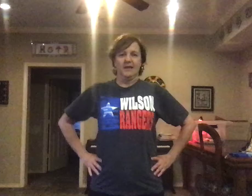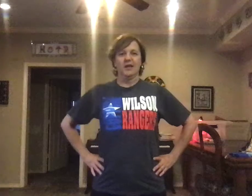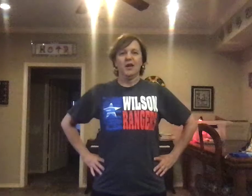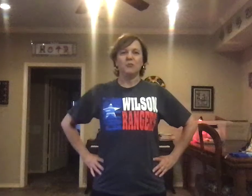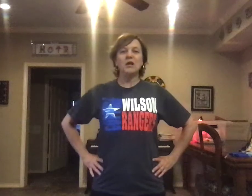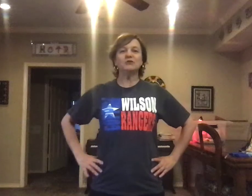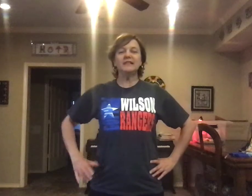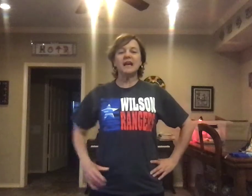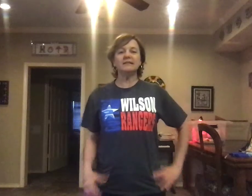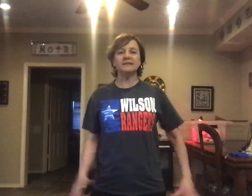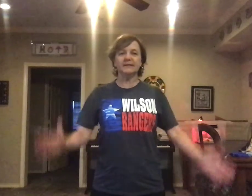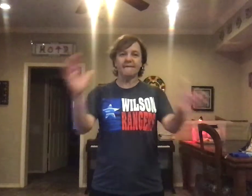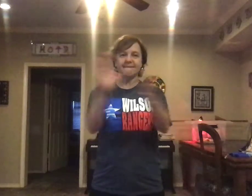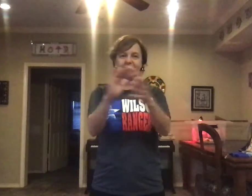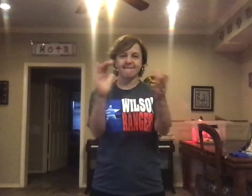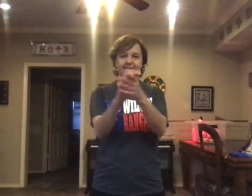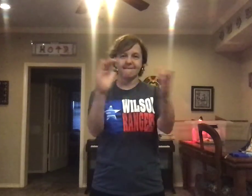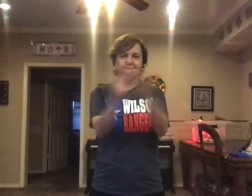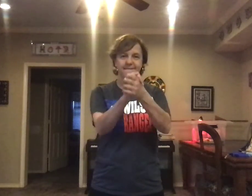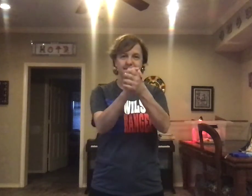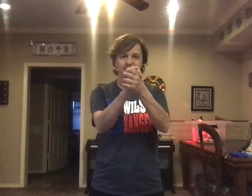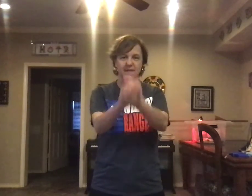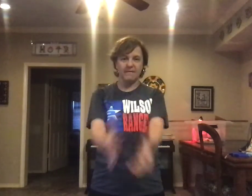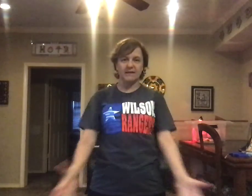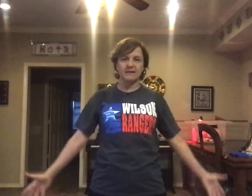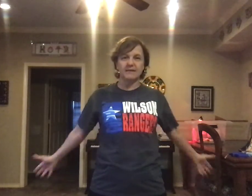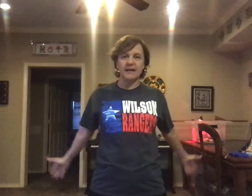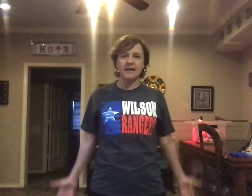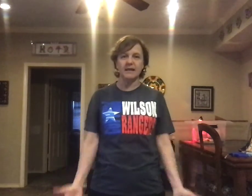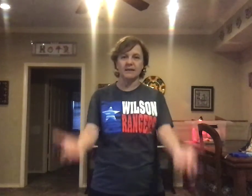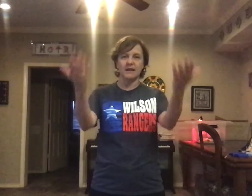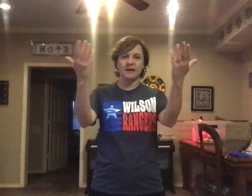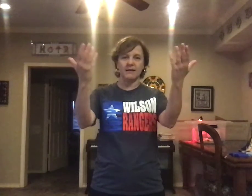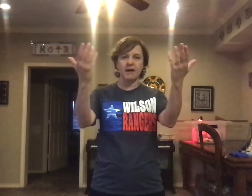Buenos días, levántense, arriba.